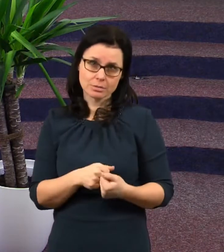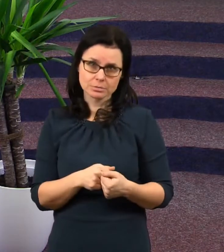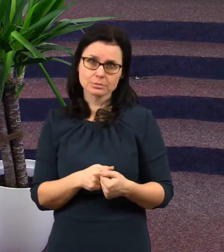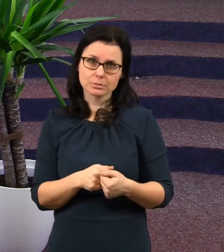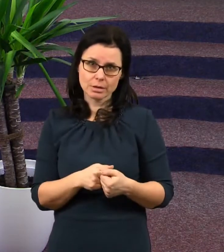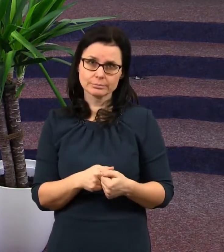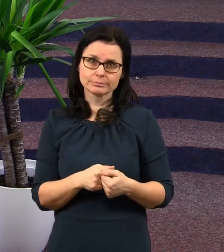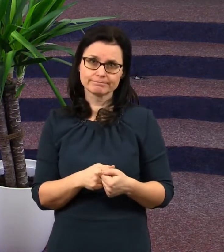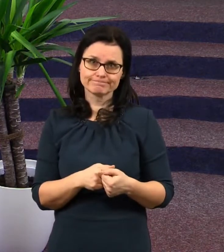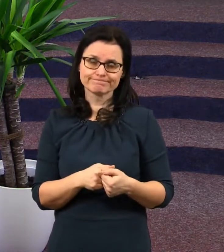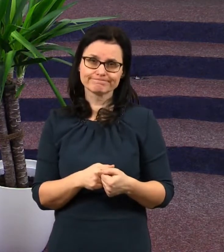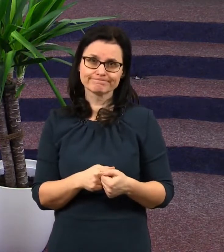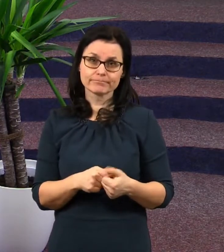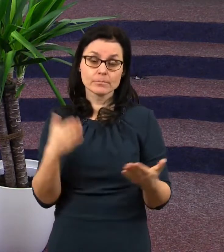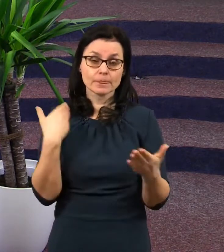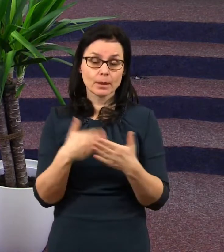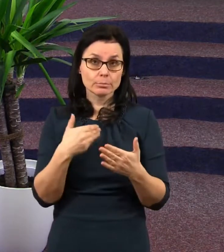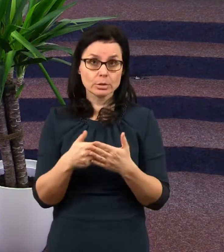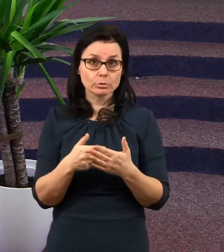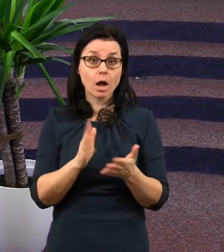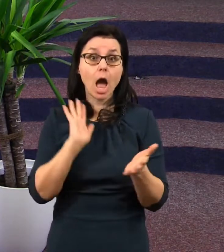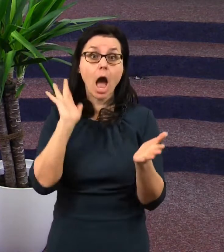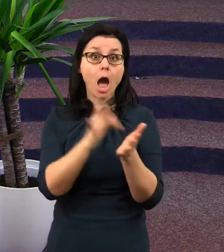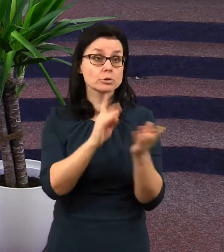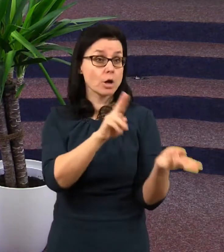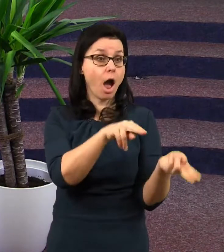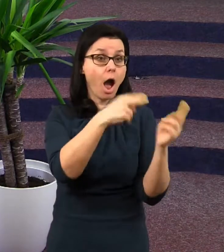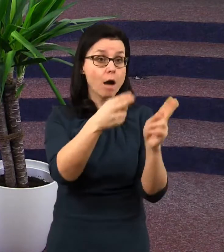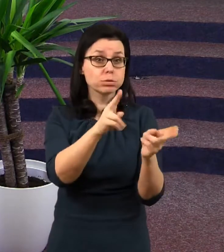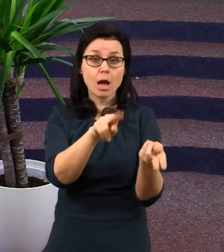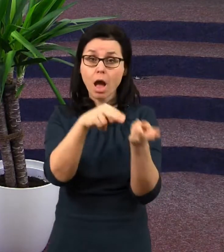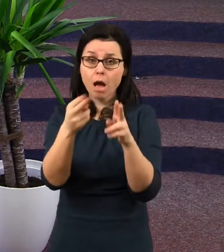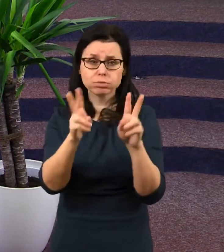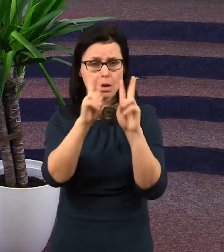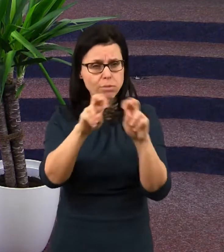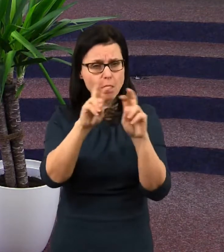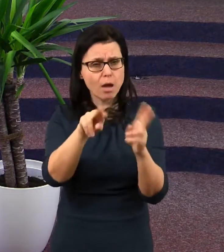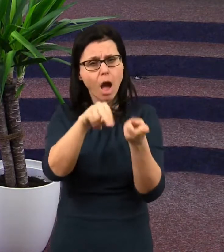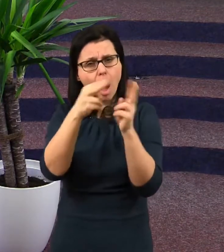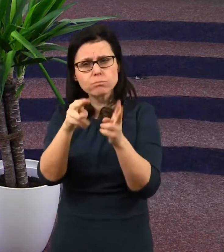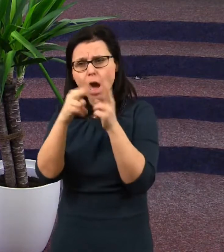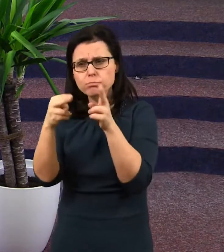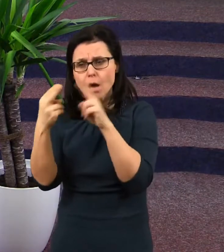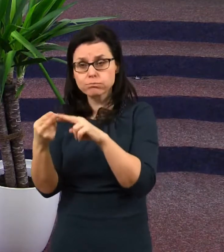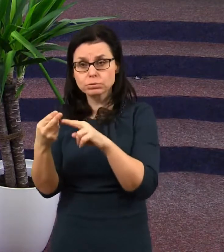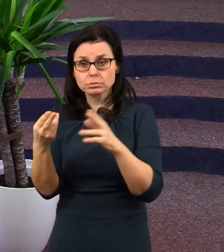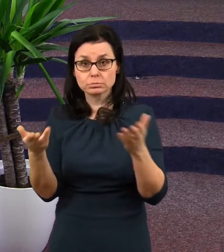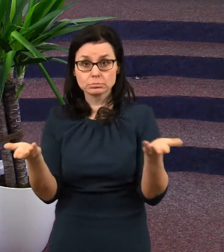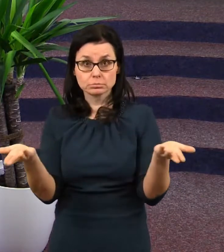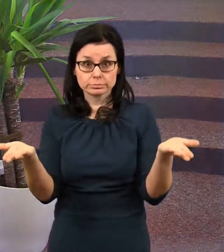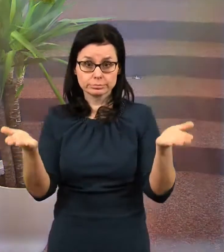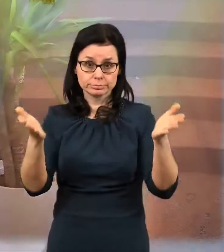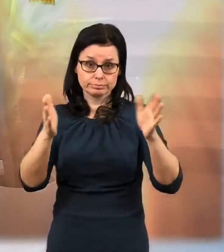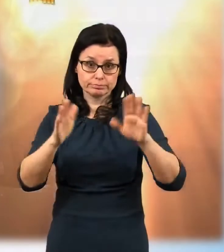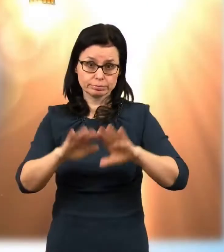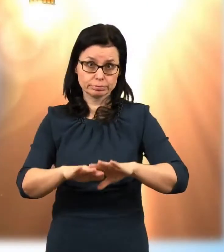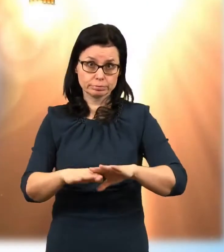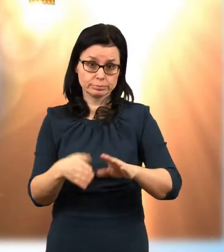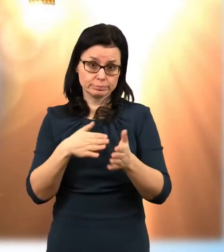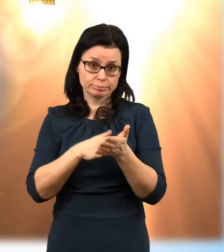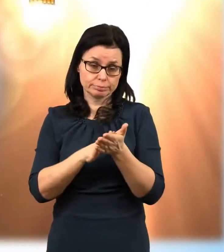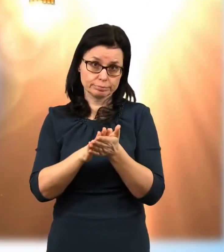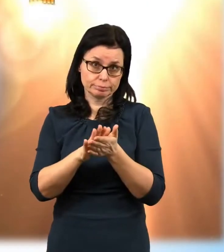Ano, až bude probrán poslední případ, pak je napsáno v knize zjevení, že se